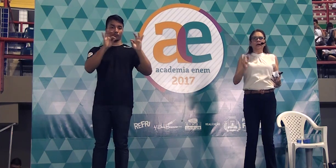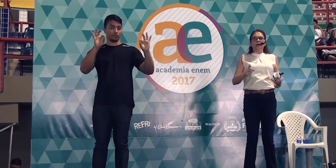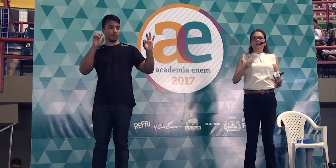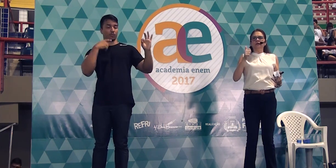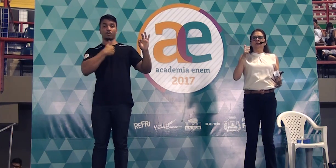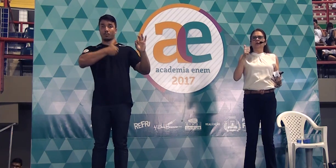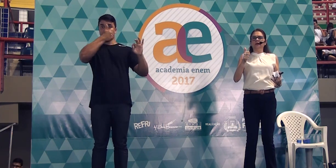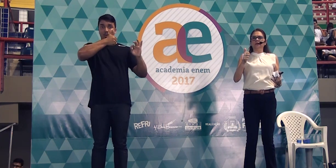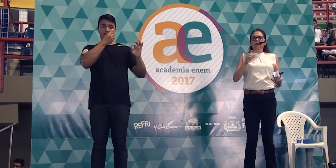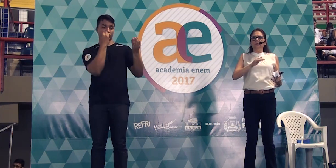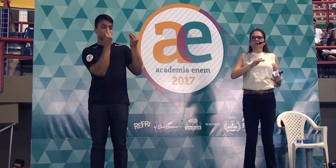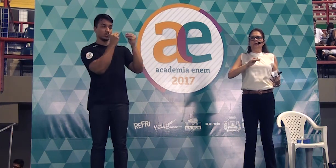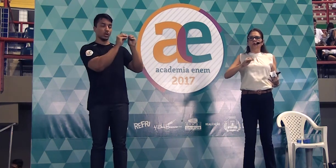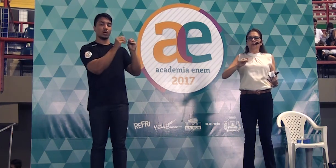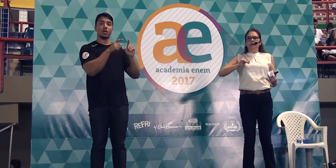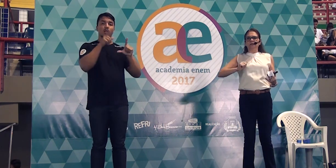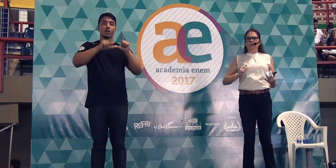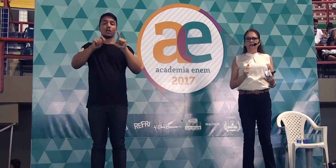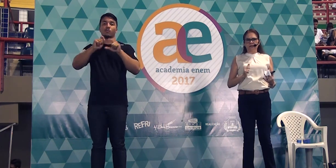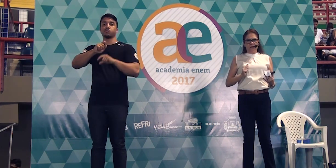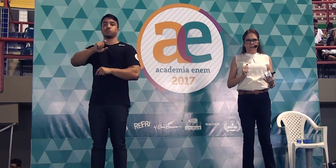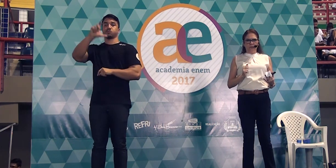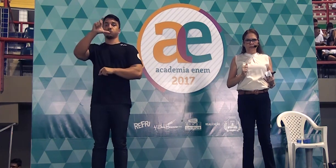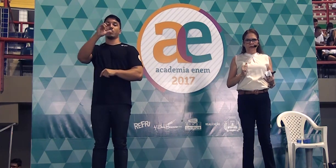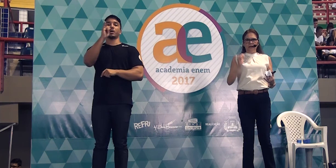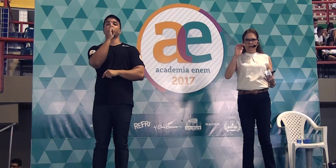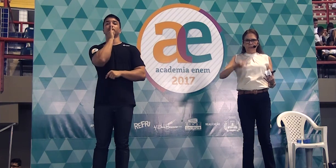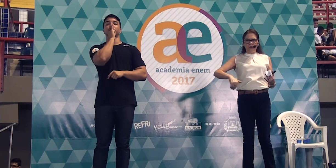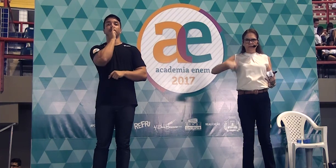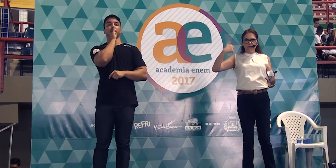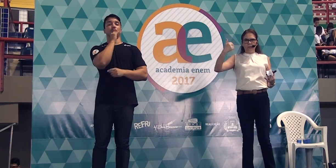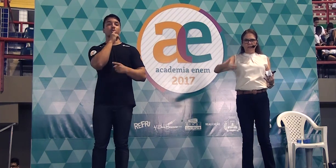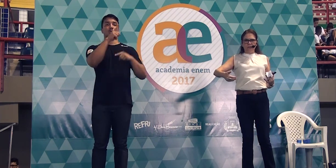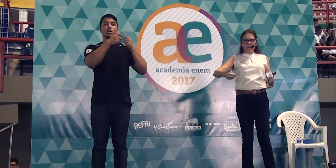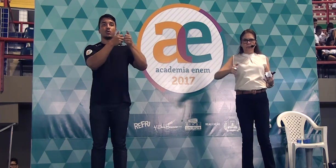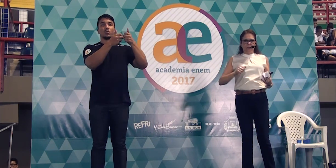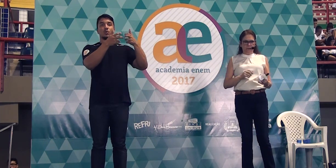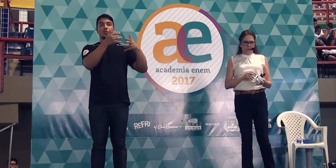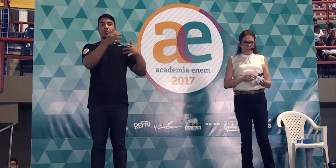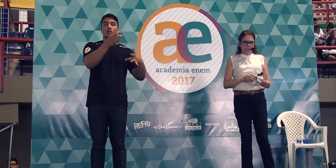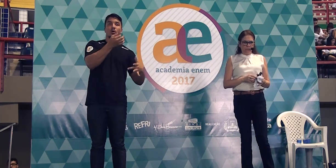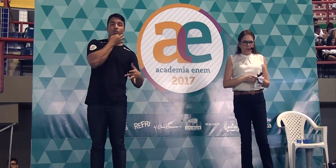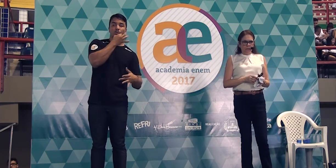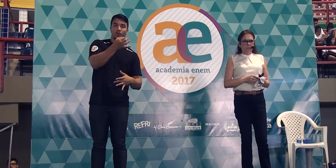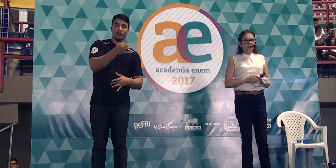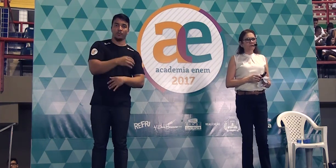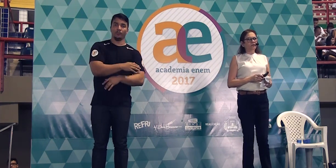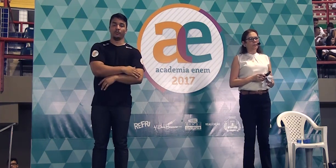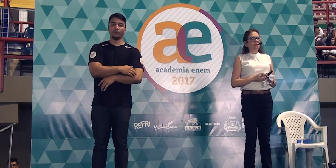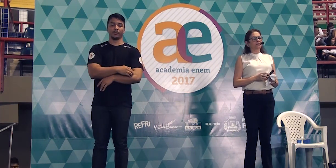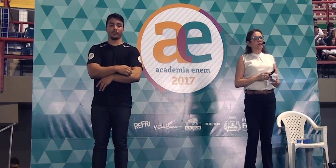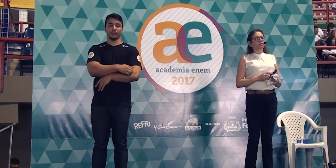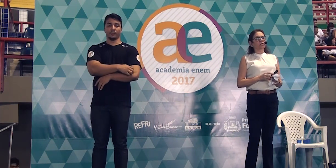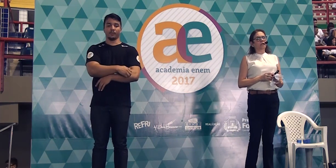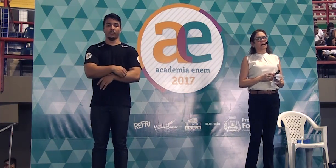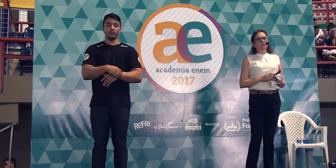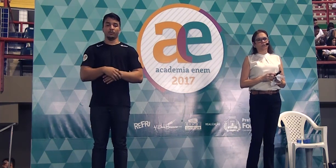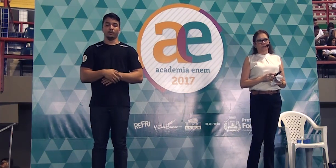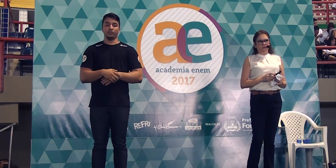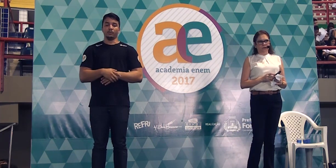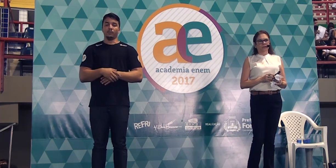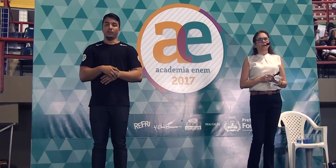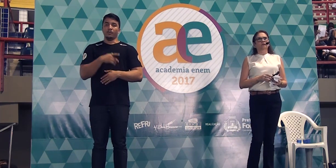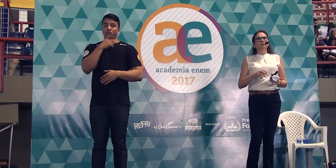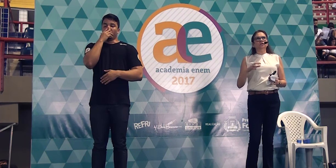no primeiro parágrafo com letra maiúscula, eu começo com um exemplo. Aí depois eu passo para a opinião. Breve passagem